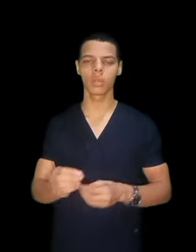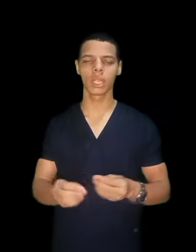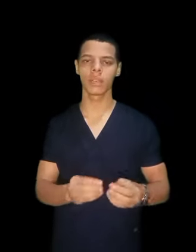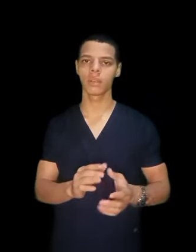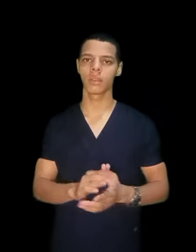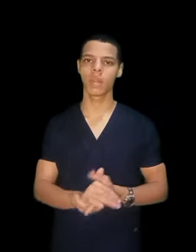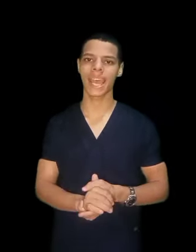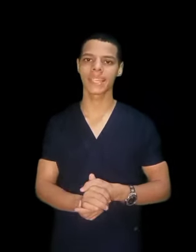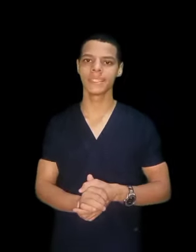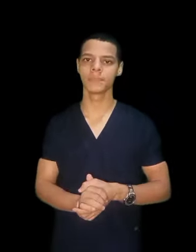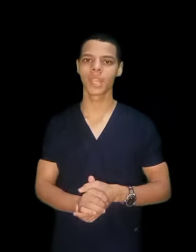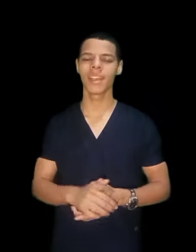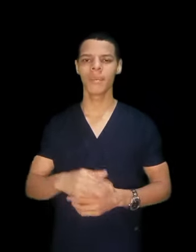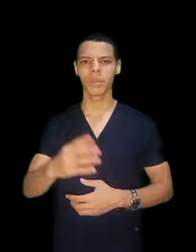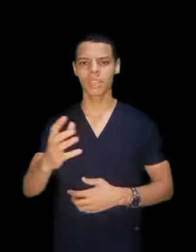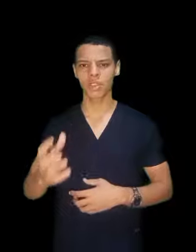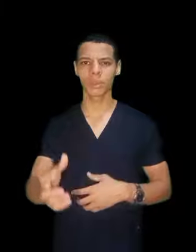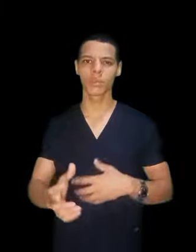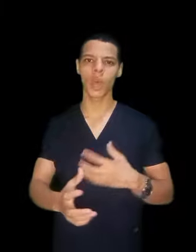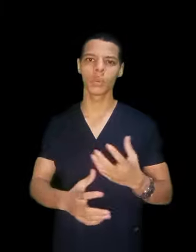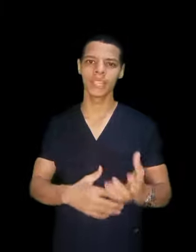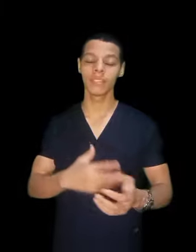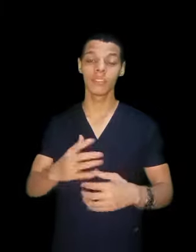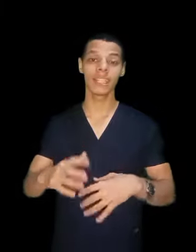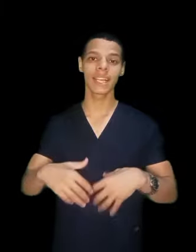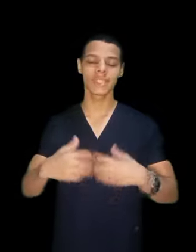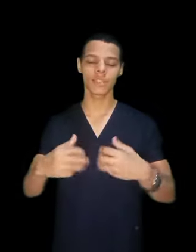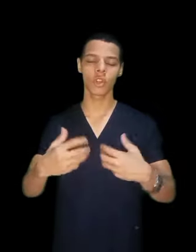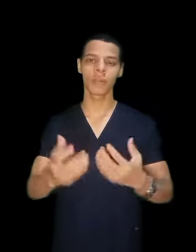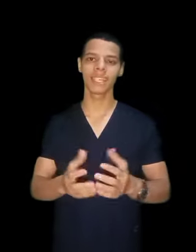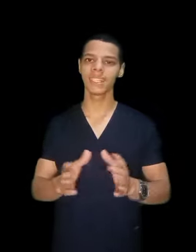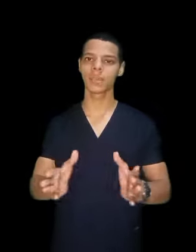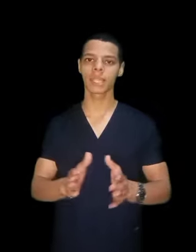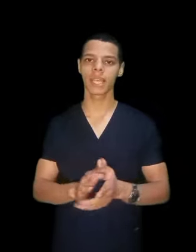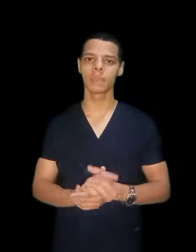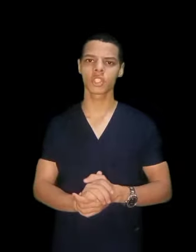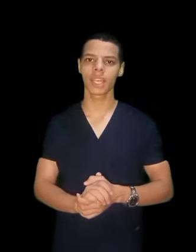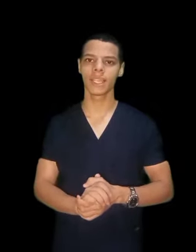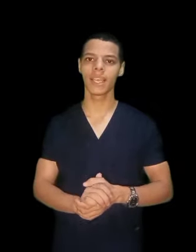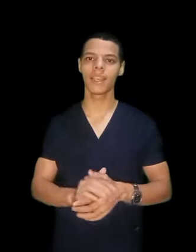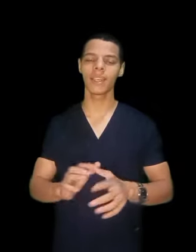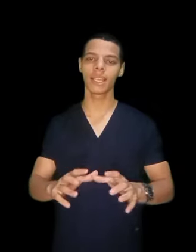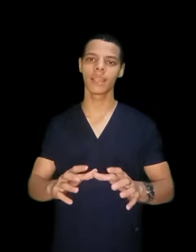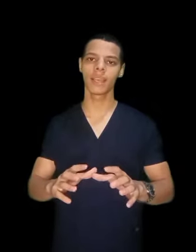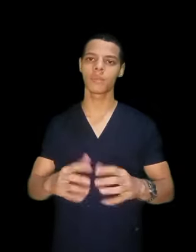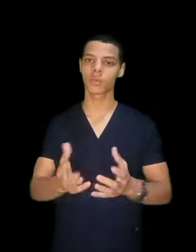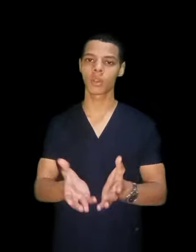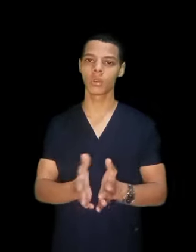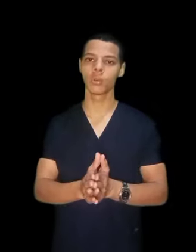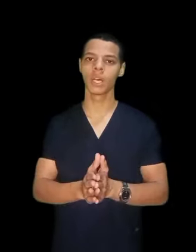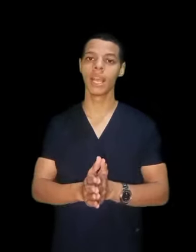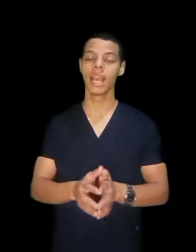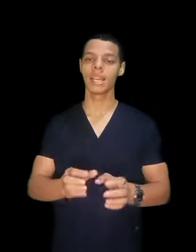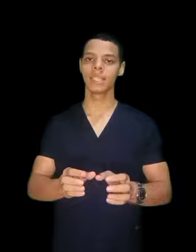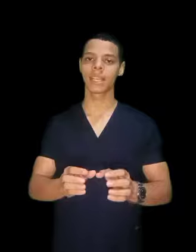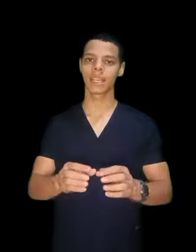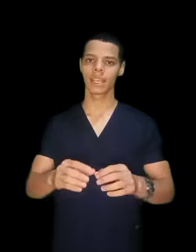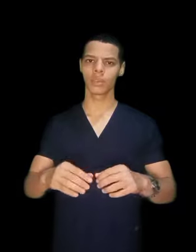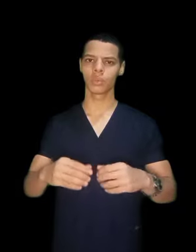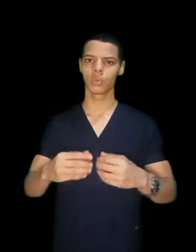والحاجات دي شعبة معاونين فيه كذا شعبة تانية انا متكلمتش عنها لانها مش مرغوبة انك لو